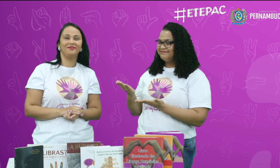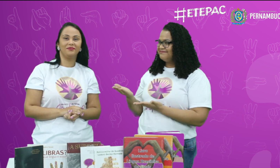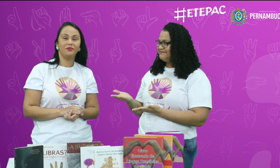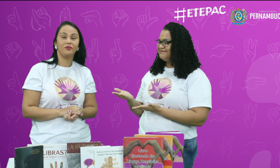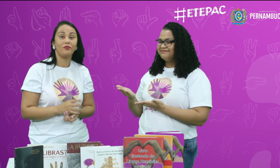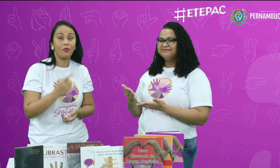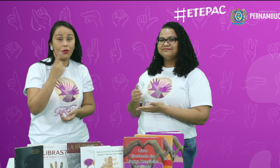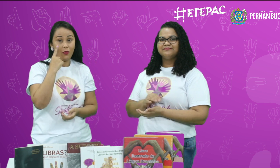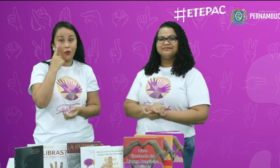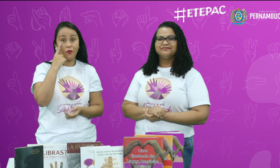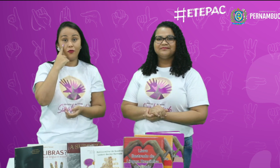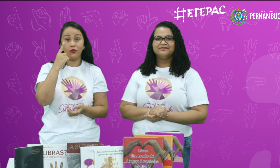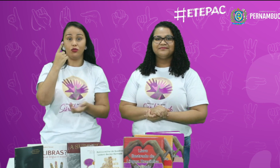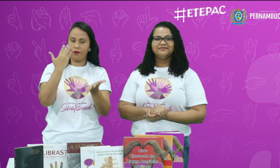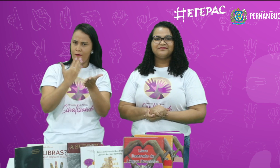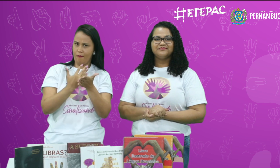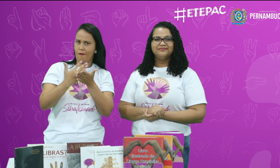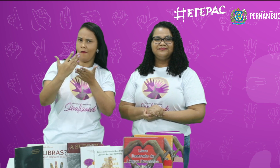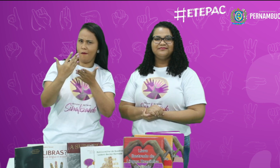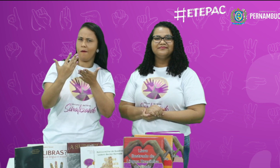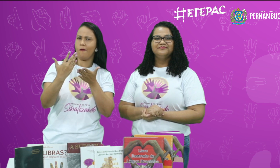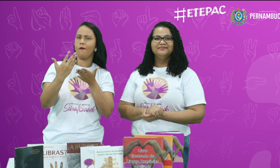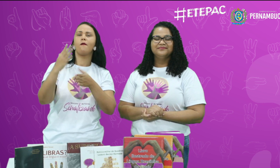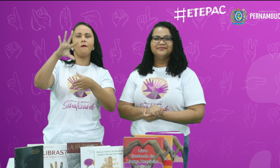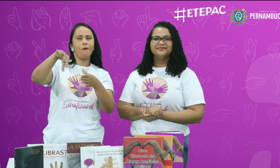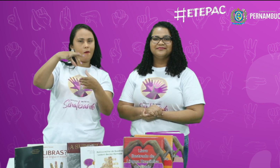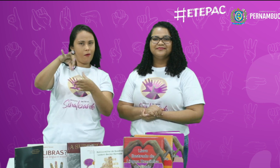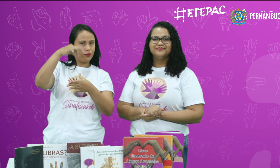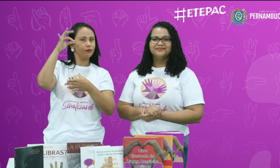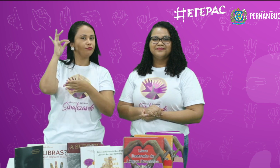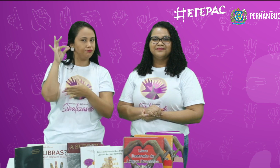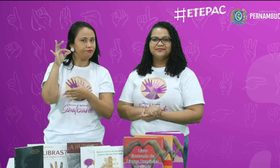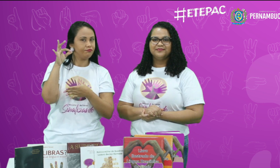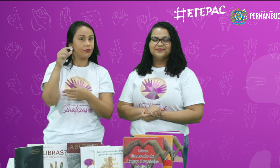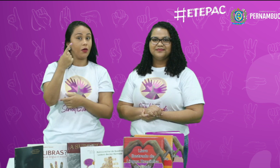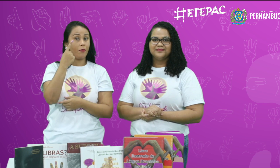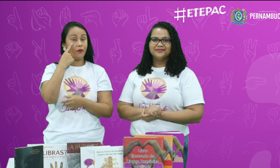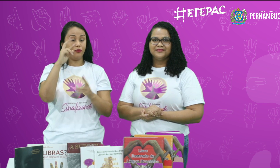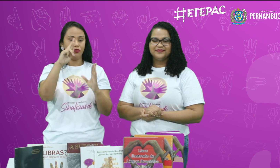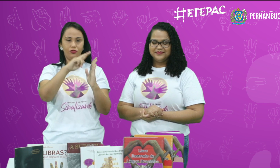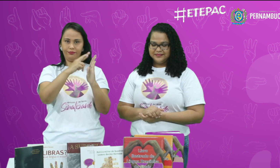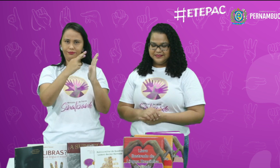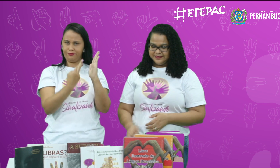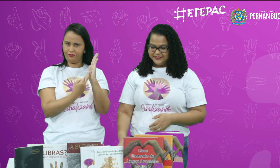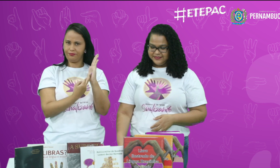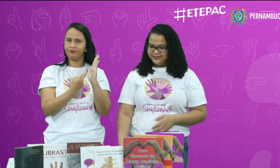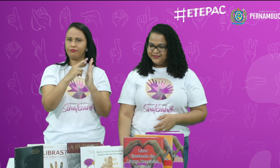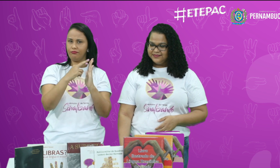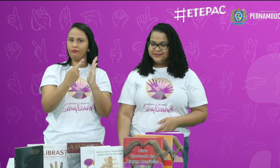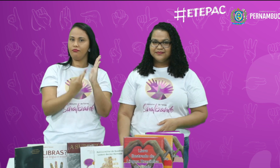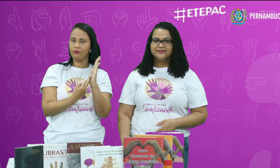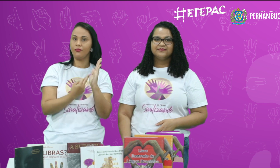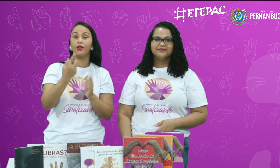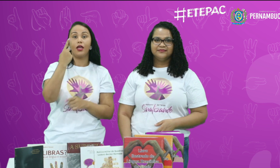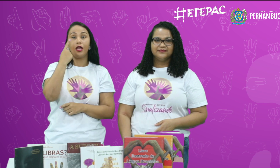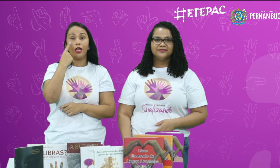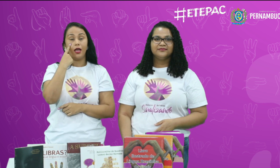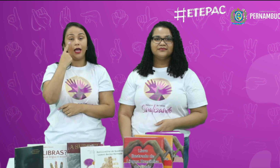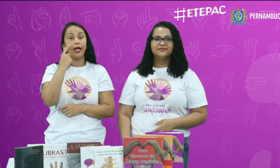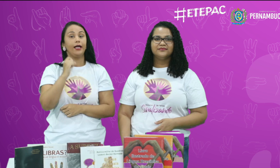hoje. Vamos ver, vamos dar início ao sorteio. Vamos ver a primeira aula. Vamos ver